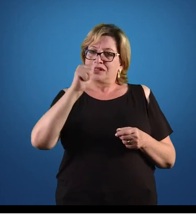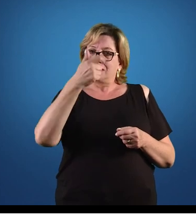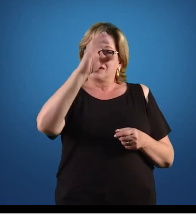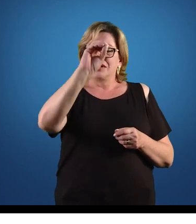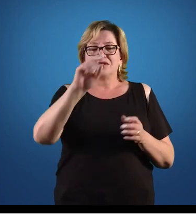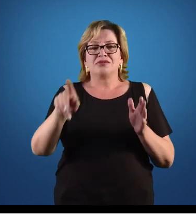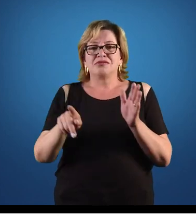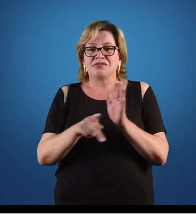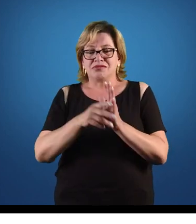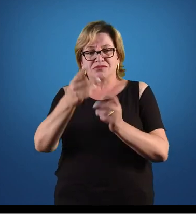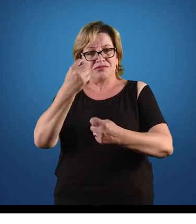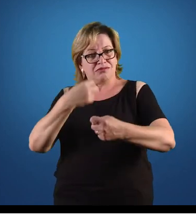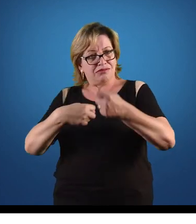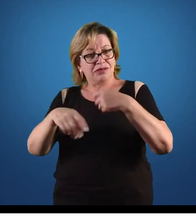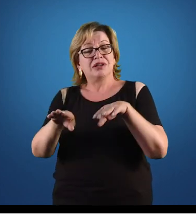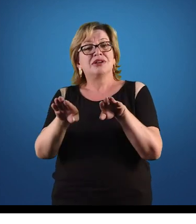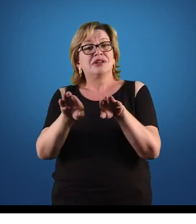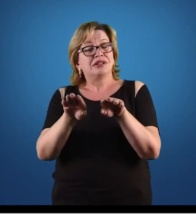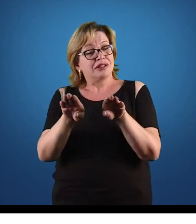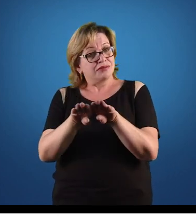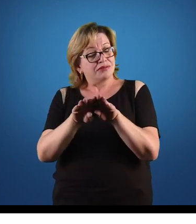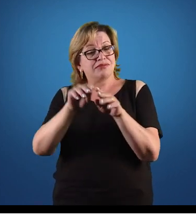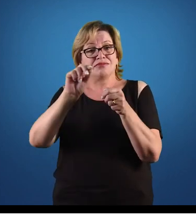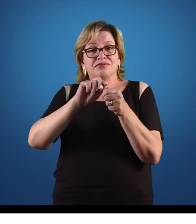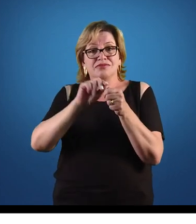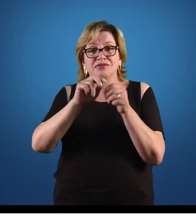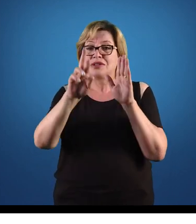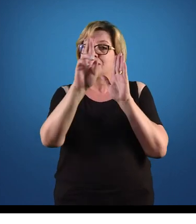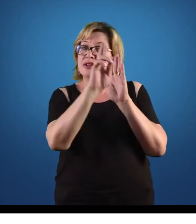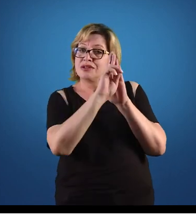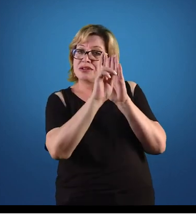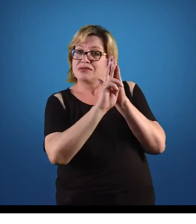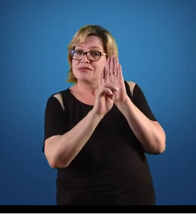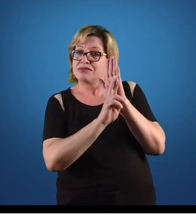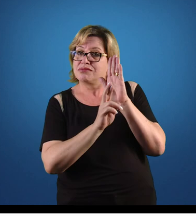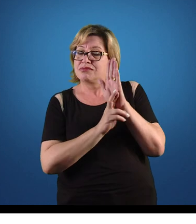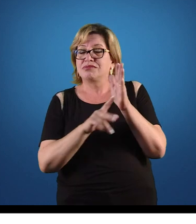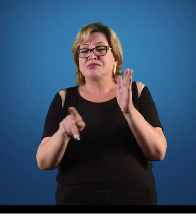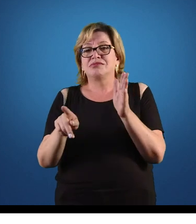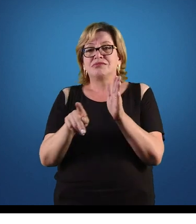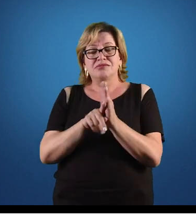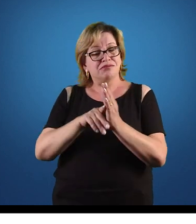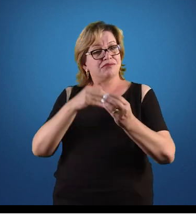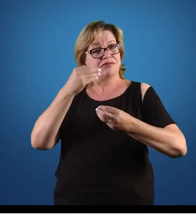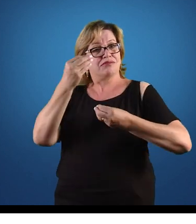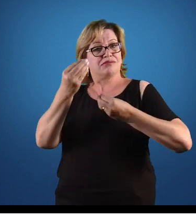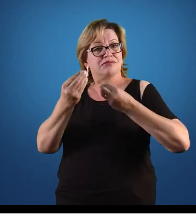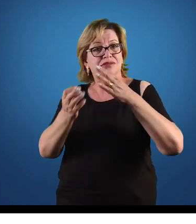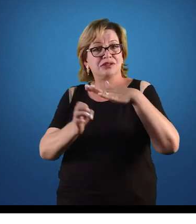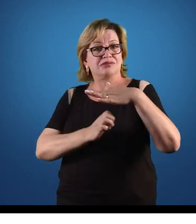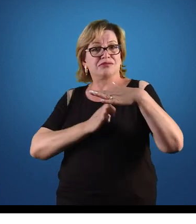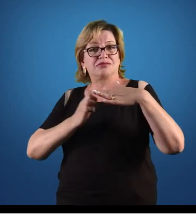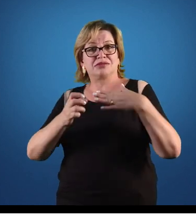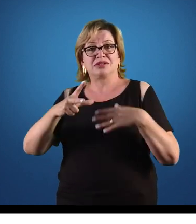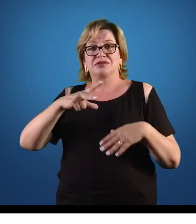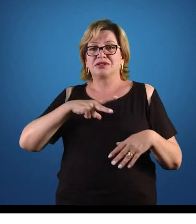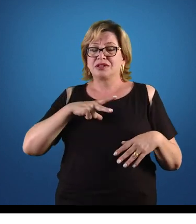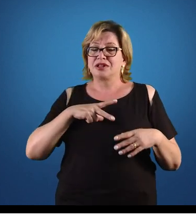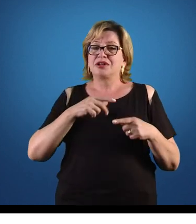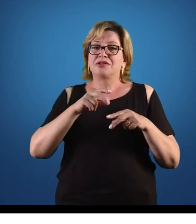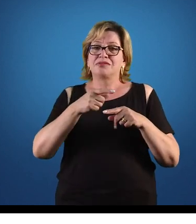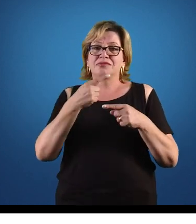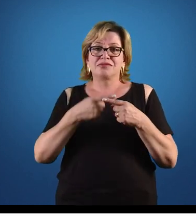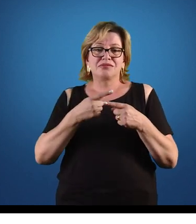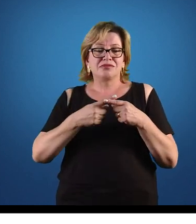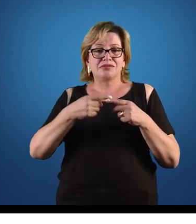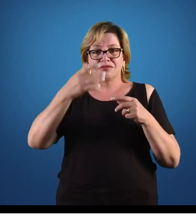regulação, fazendo a regulamentação, né? De todos esses serviços para que o cidadão comum